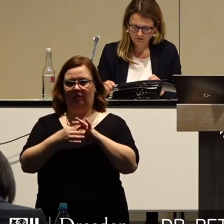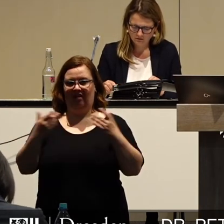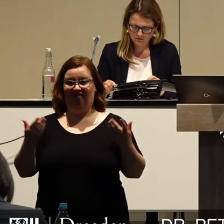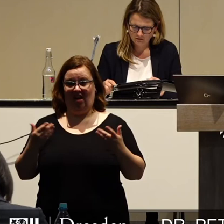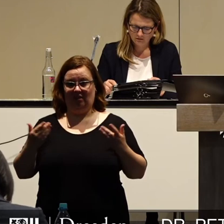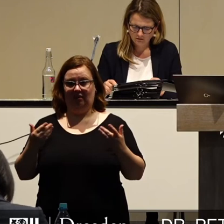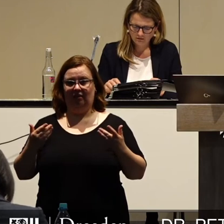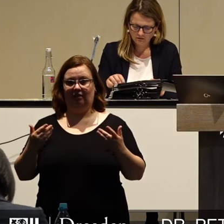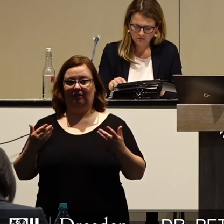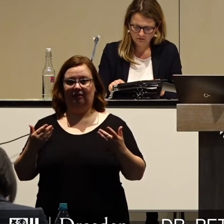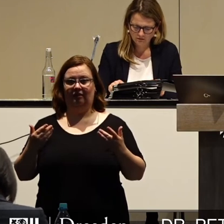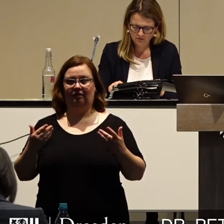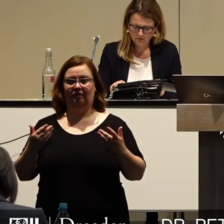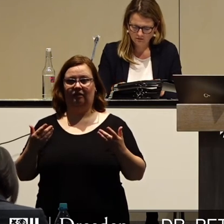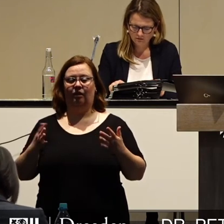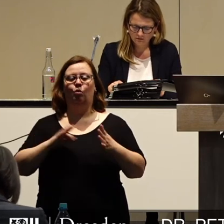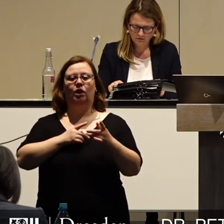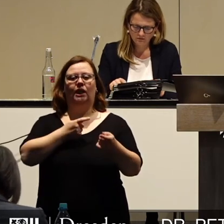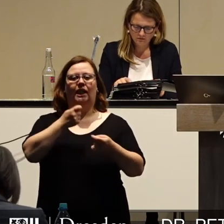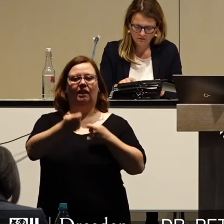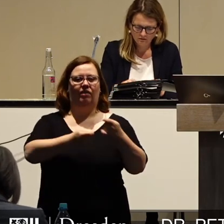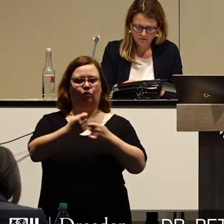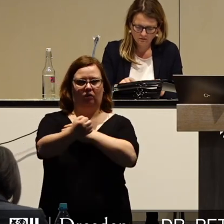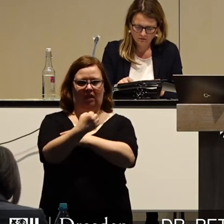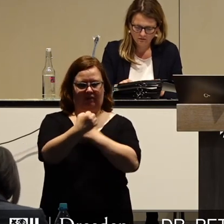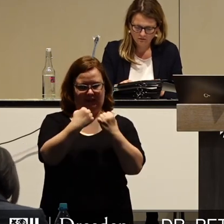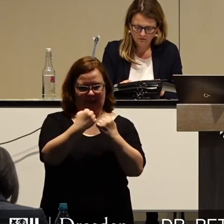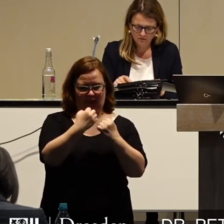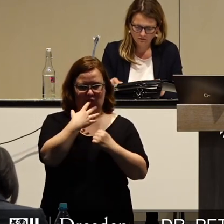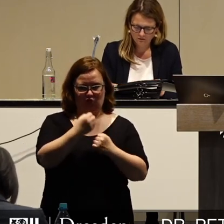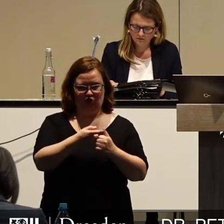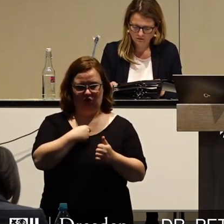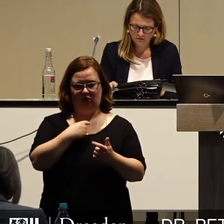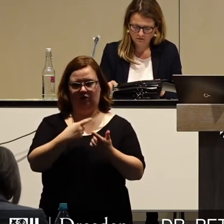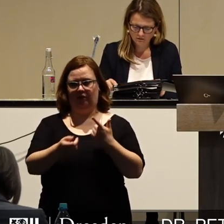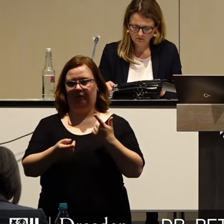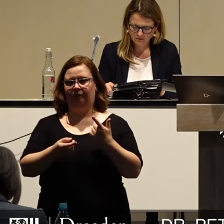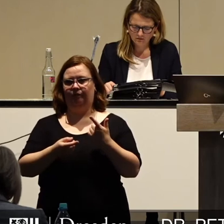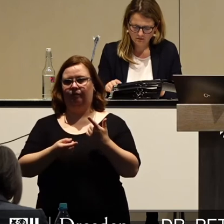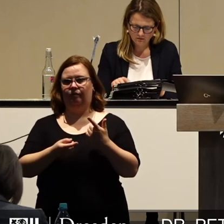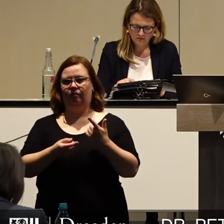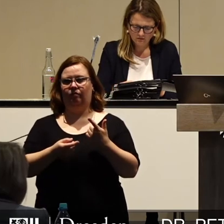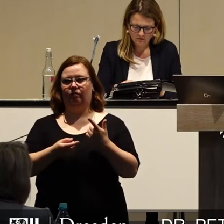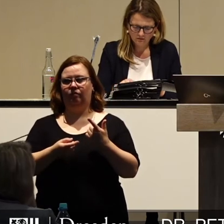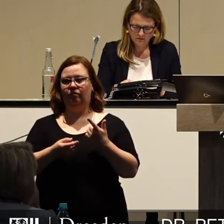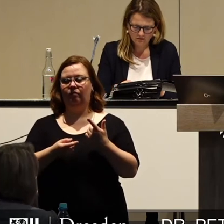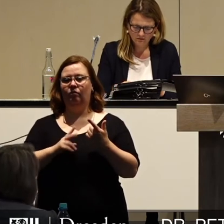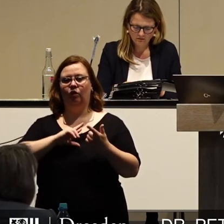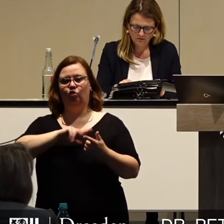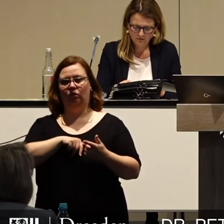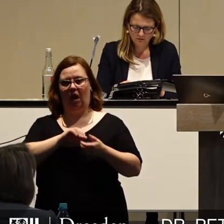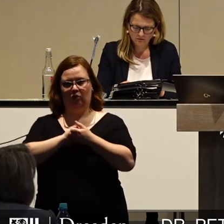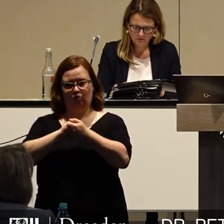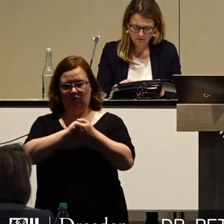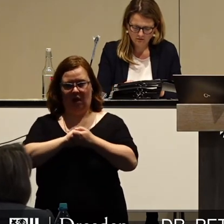dass wir Investitionskraft sichern wollen, dass wir den sozialen